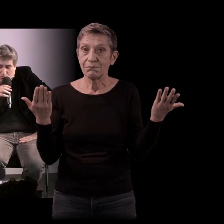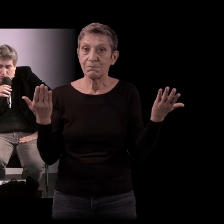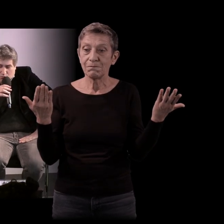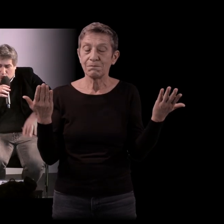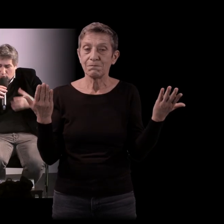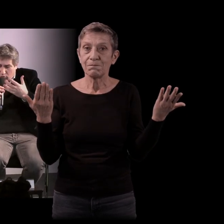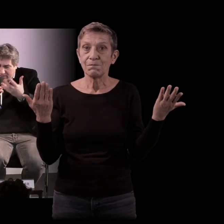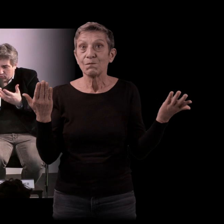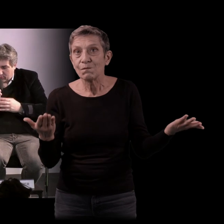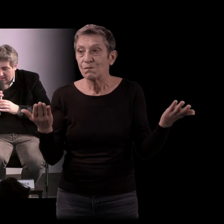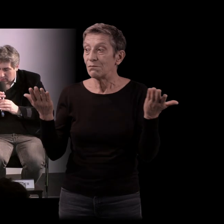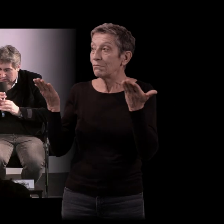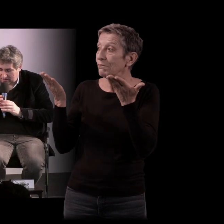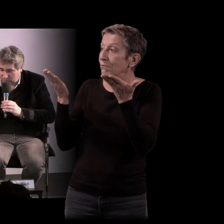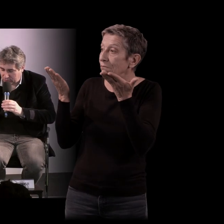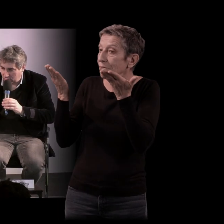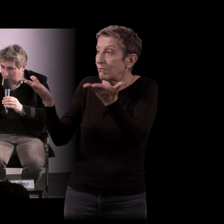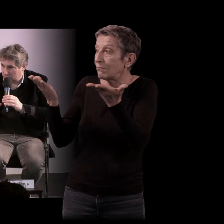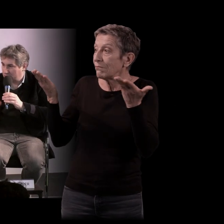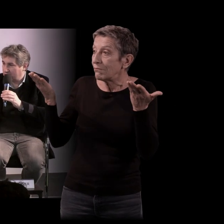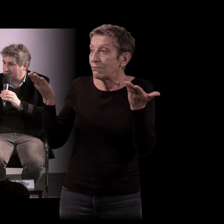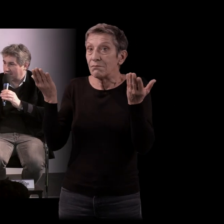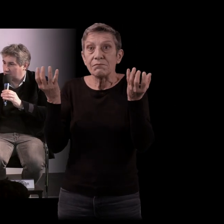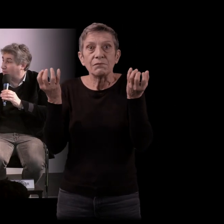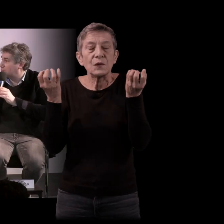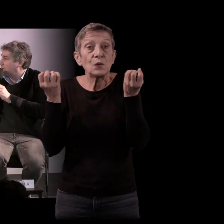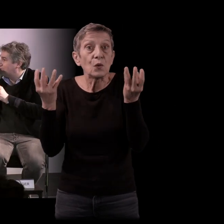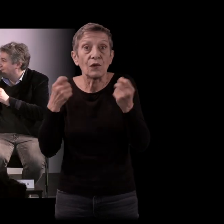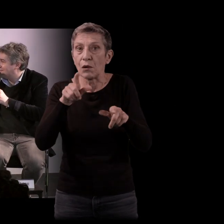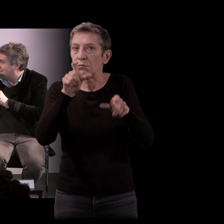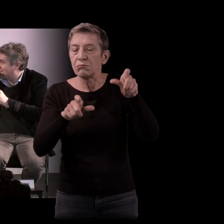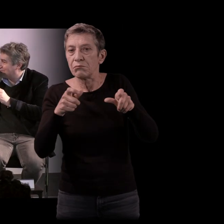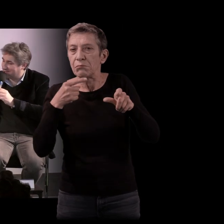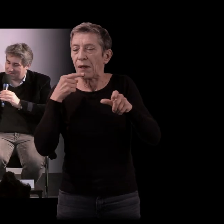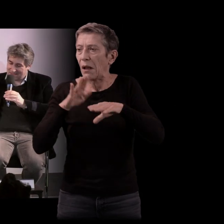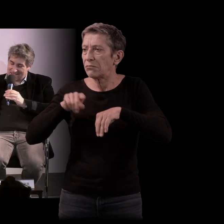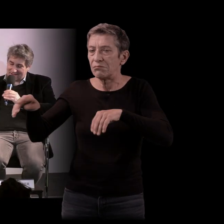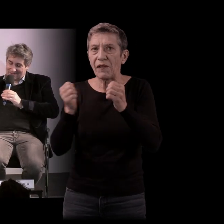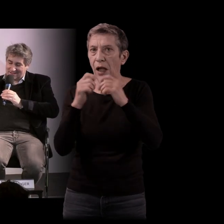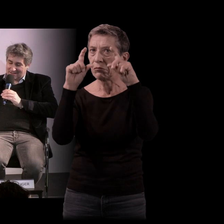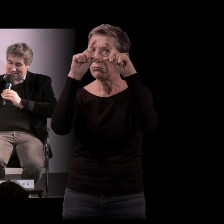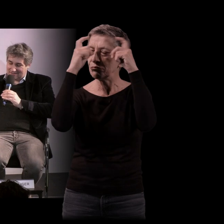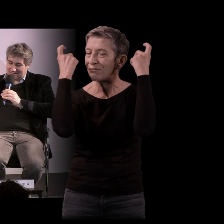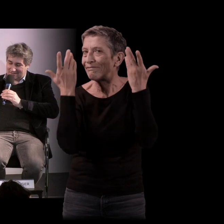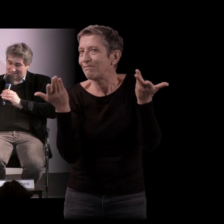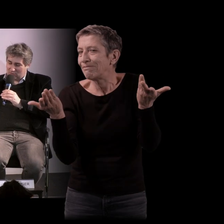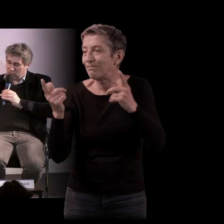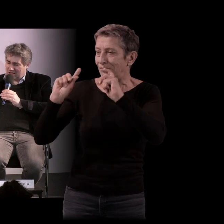Nicolas, en ce qui vous concerne, très souvent, il y une étiquette, parce qu'on a tous des étiquettes d'une certaine manière. On vous classe